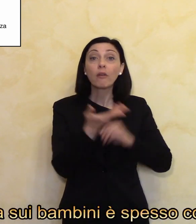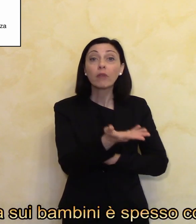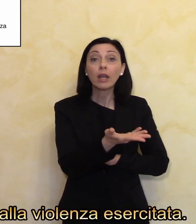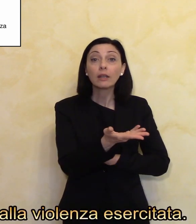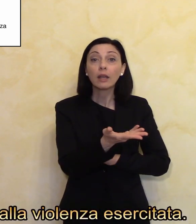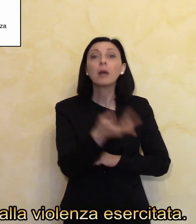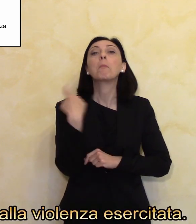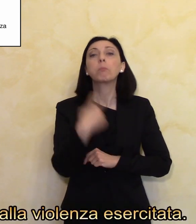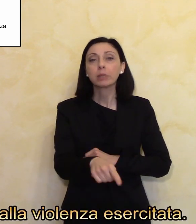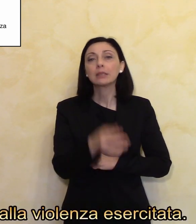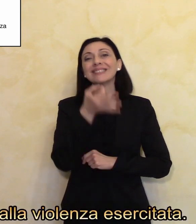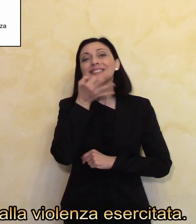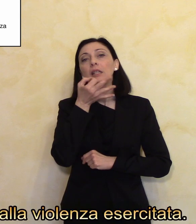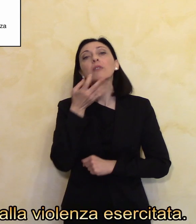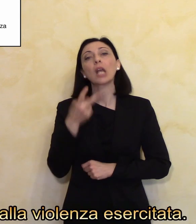collegato alla violenza esercitata.